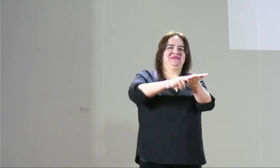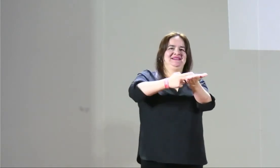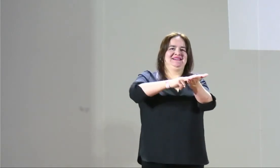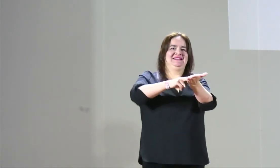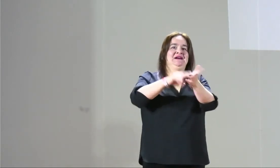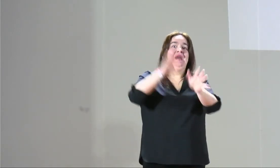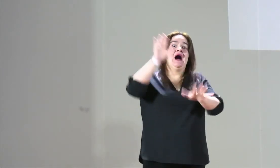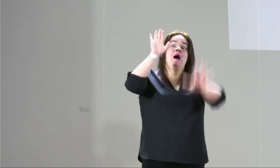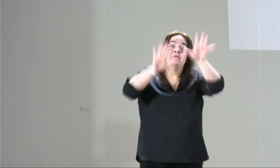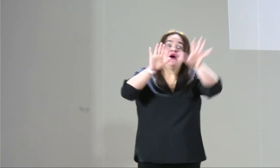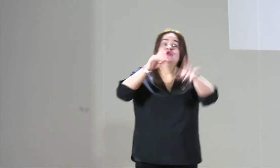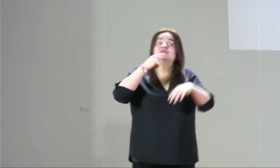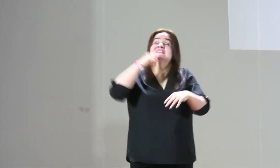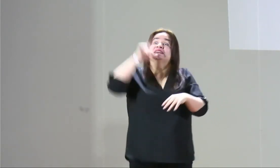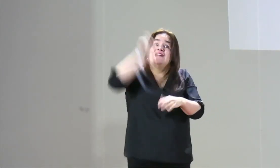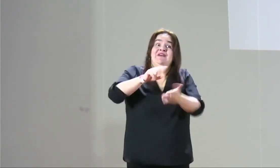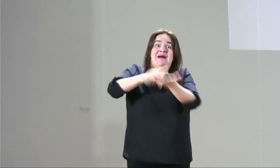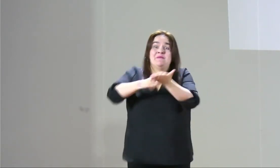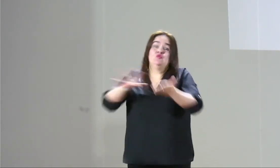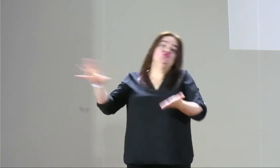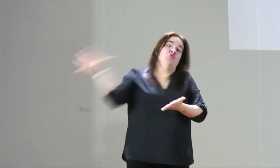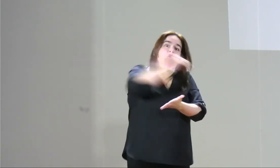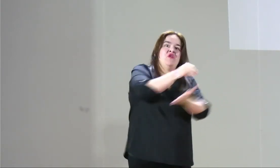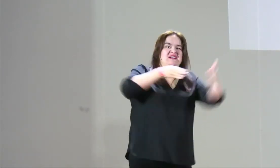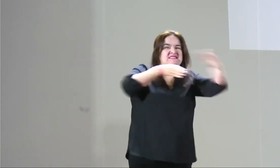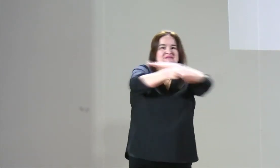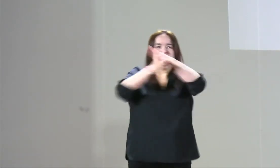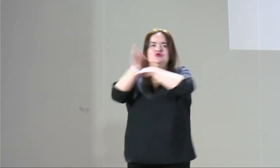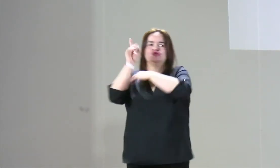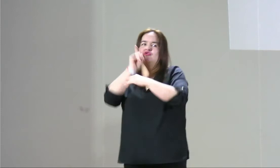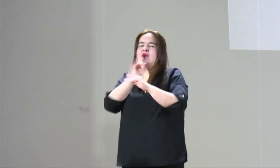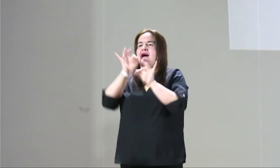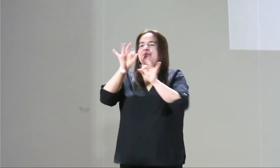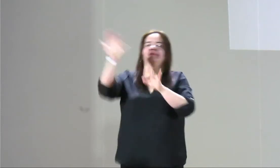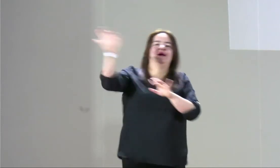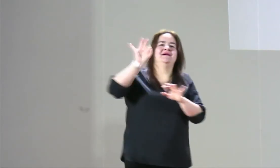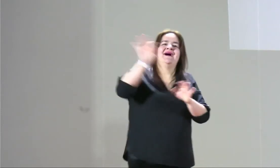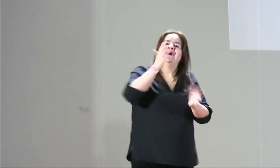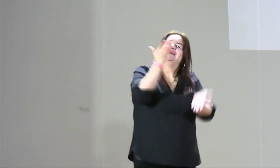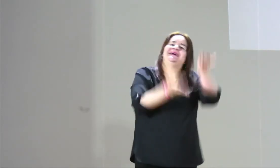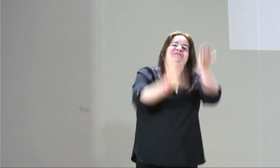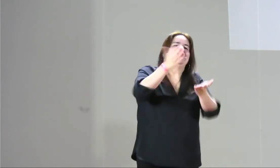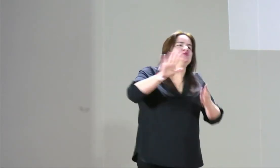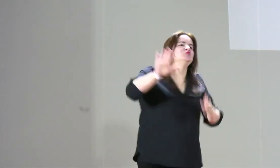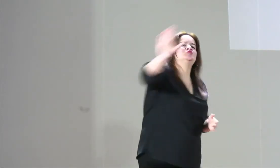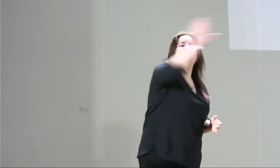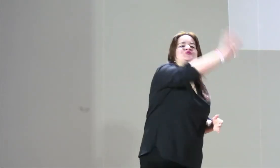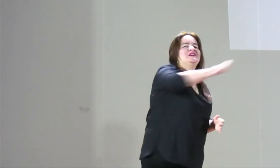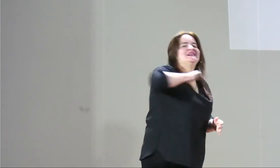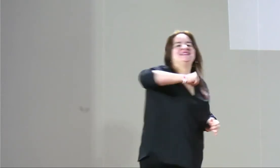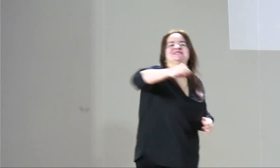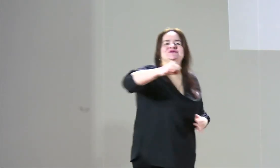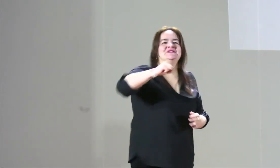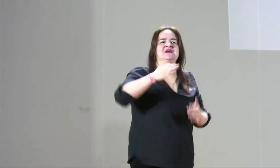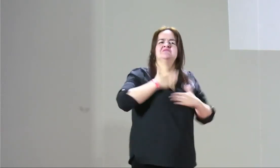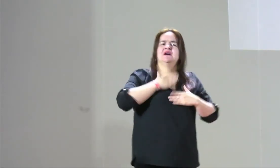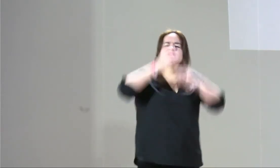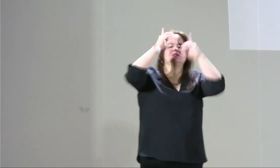cáncer de mama, cáncer de útero, entonces ese es el inconveniente, no estoy diciendo que todos los intérpretes deban acompañar a las personas